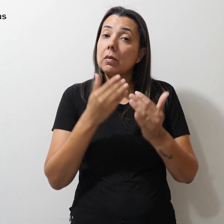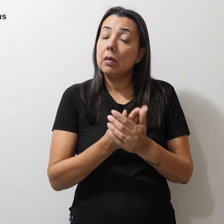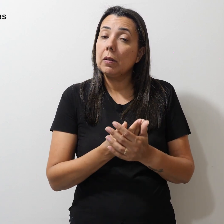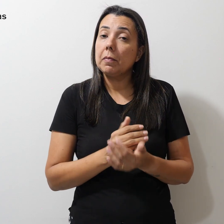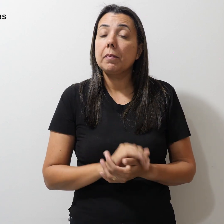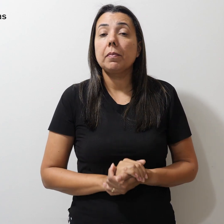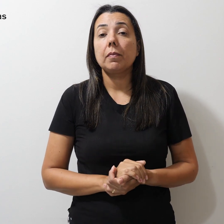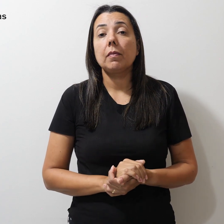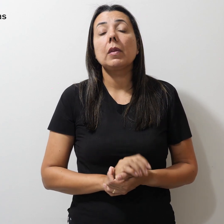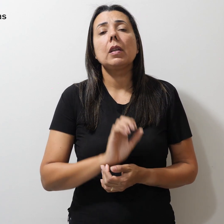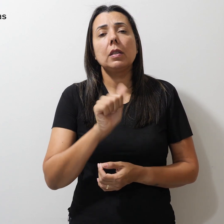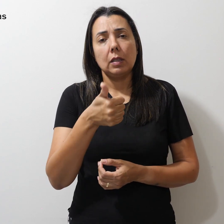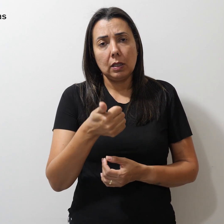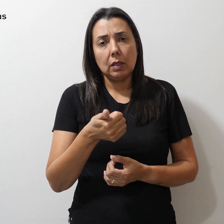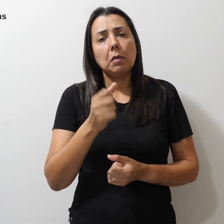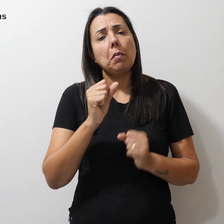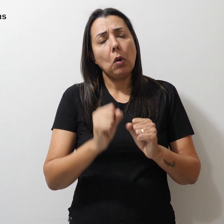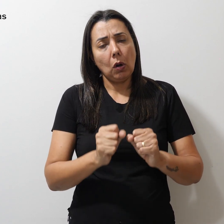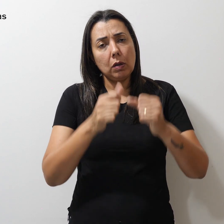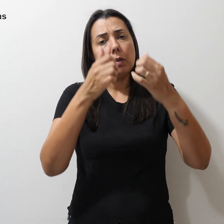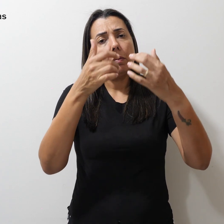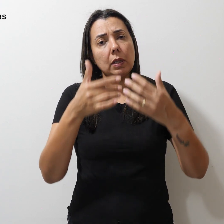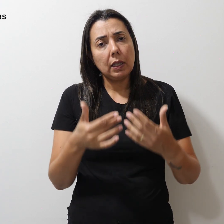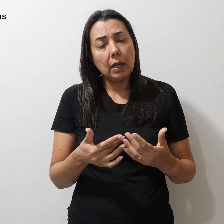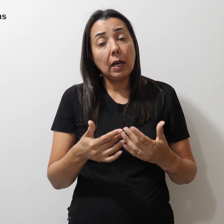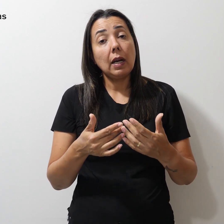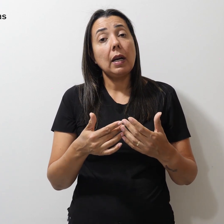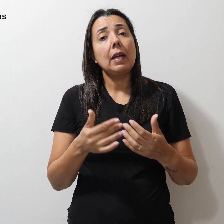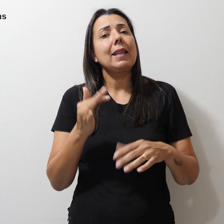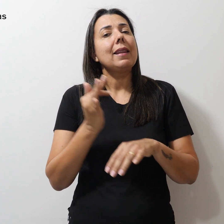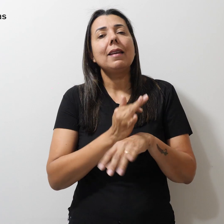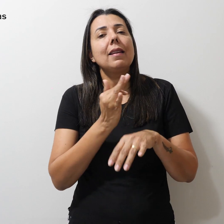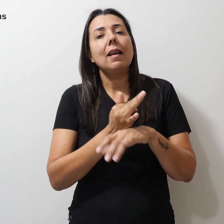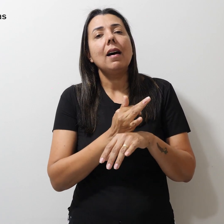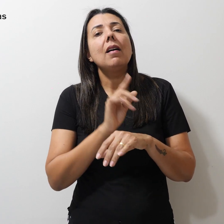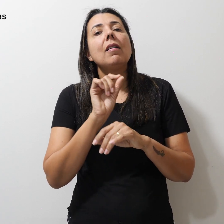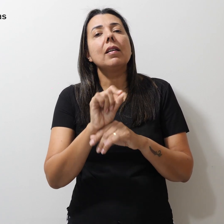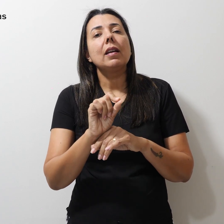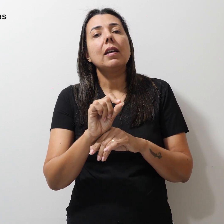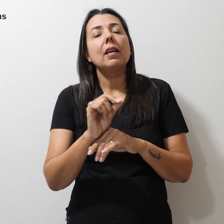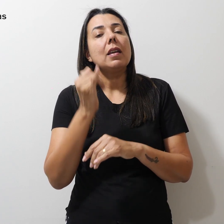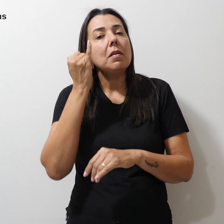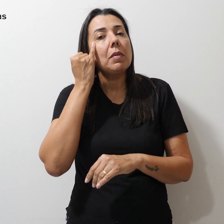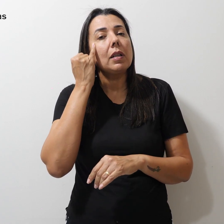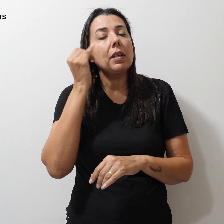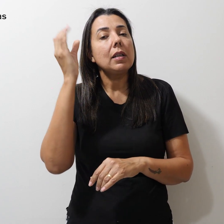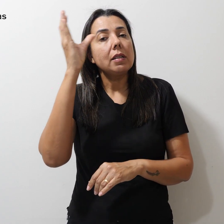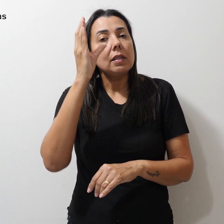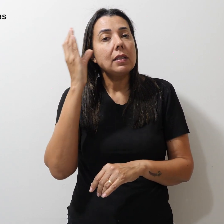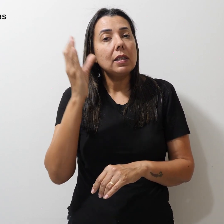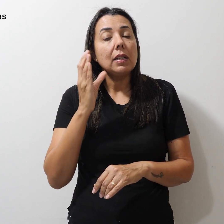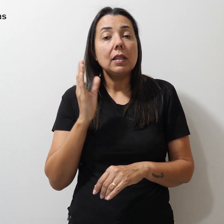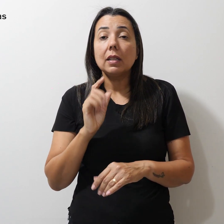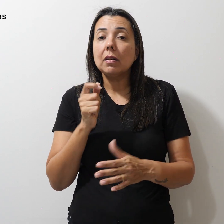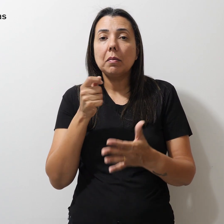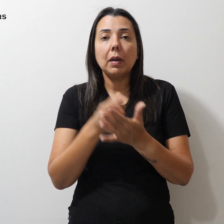Isso pode explicar a tentativa de Ibanez e Celina de não pagarem o recesso aos